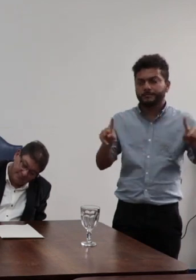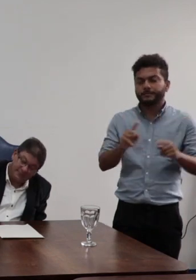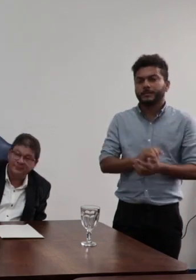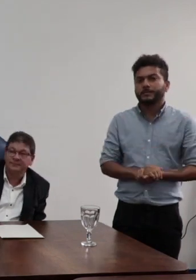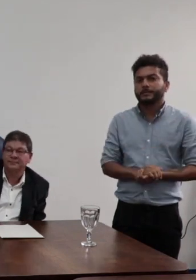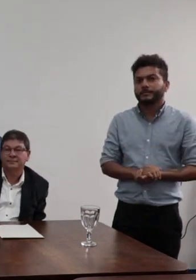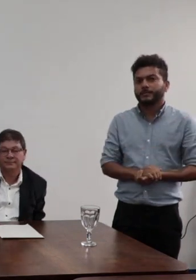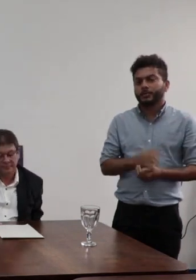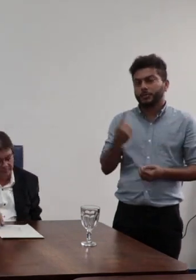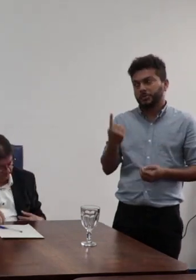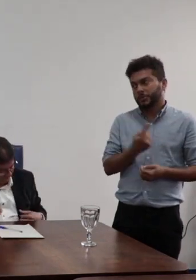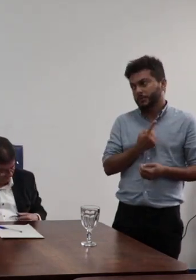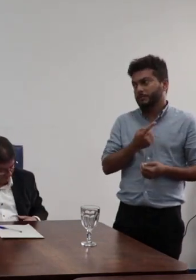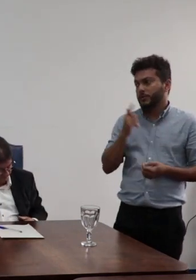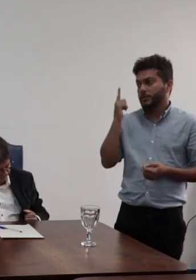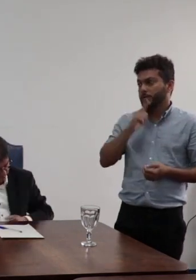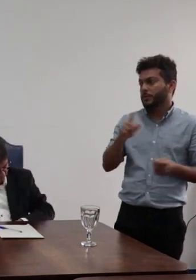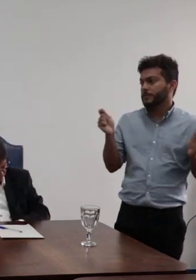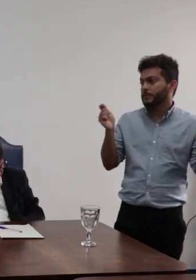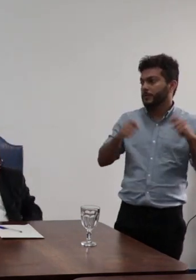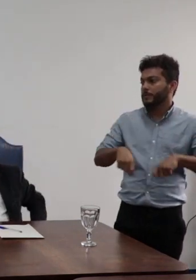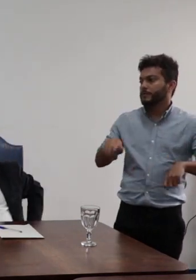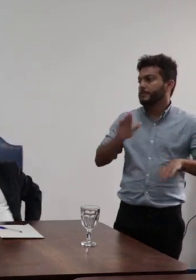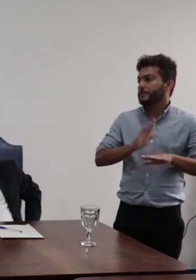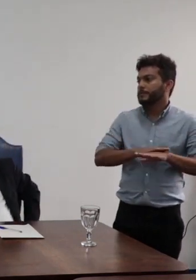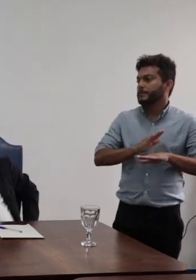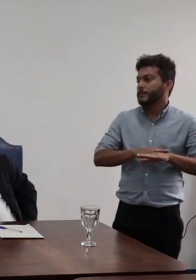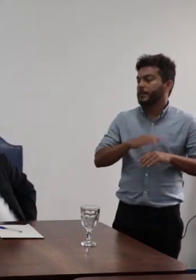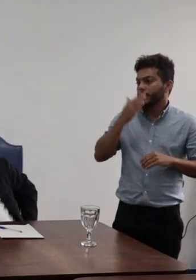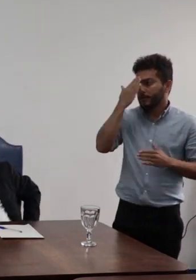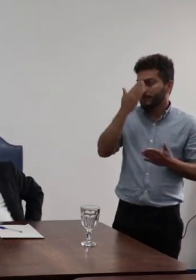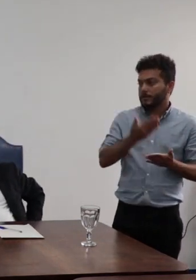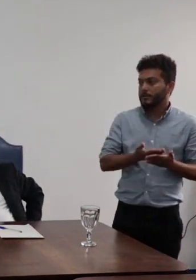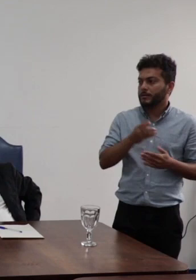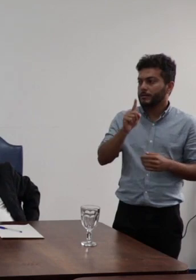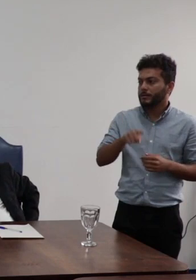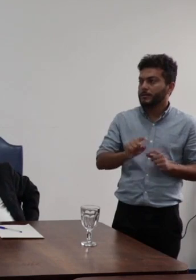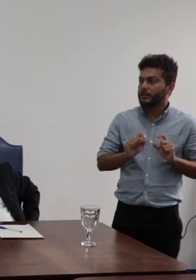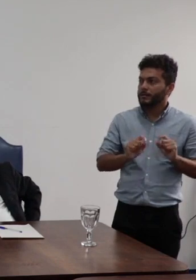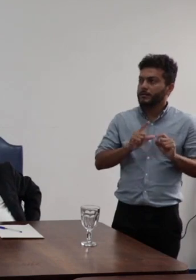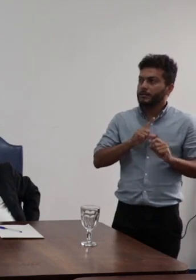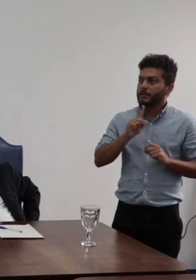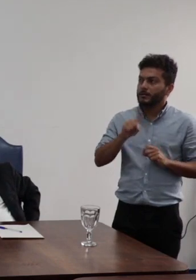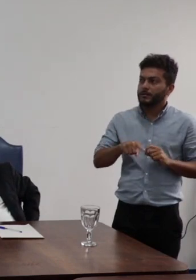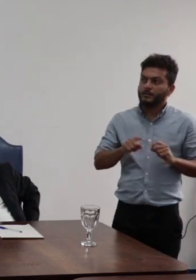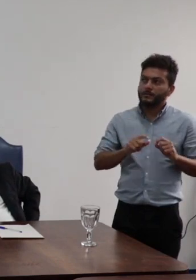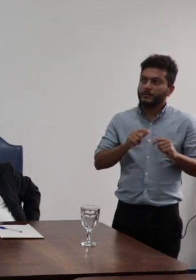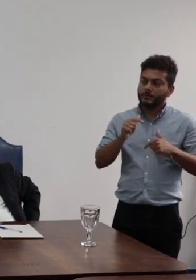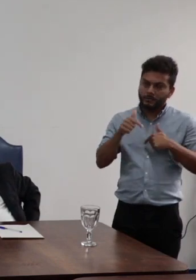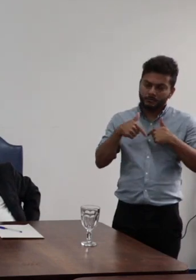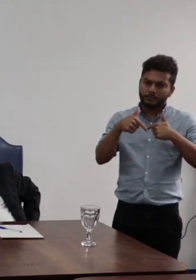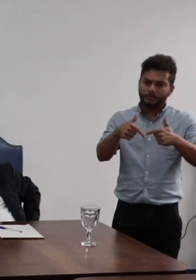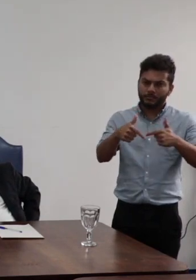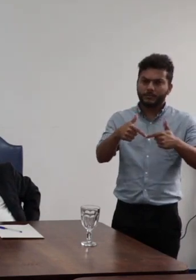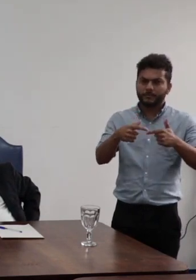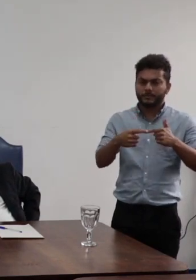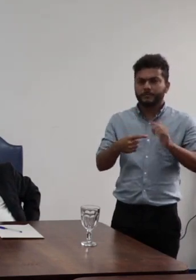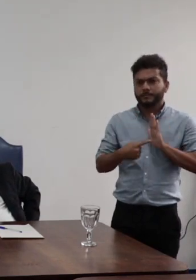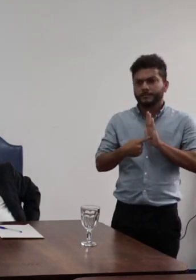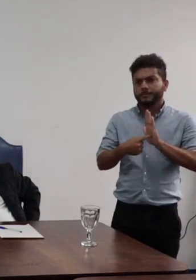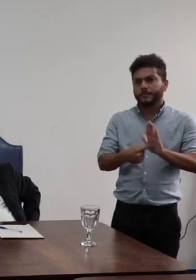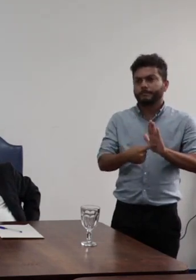possível para esse momento acredito que é um documento que certamente expressa um pouco